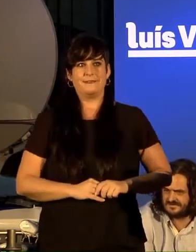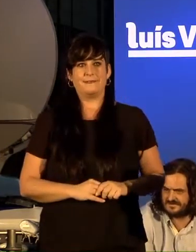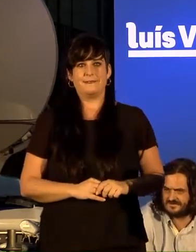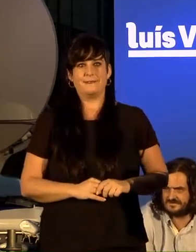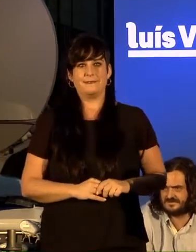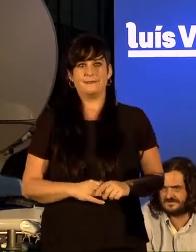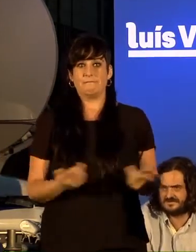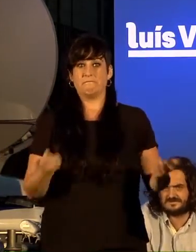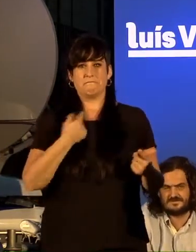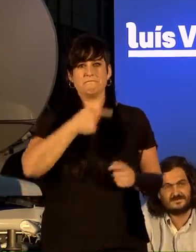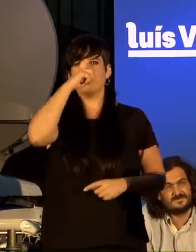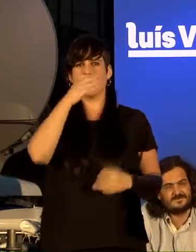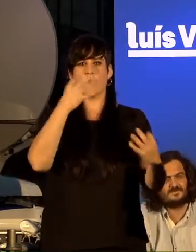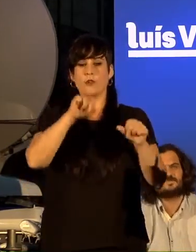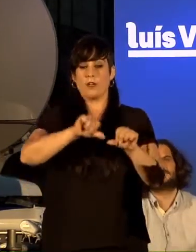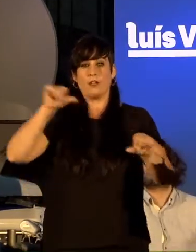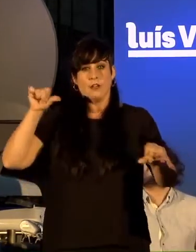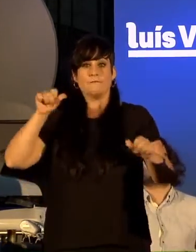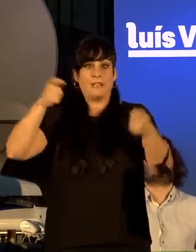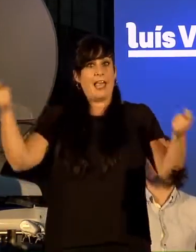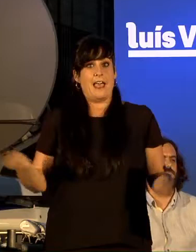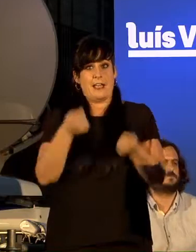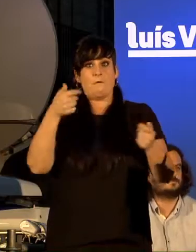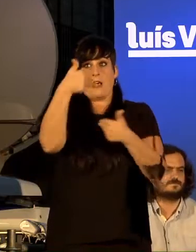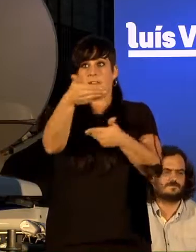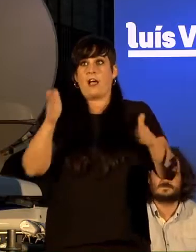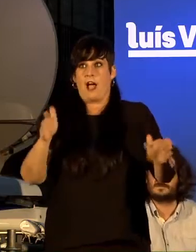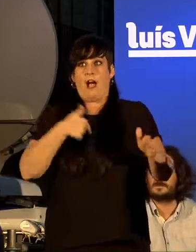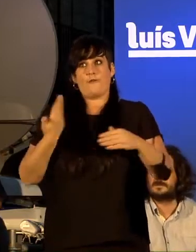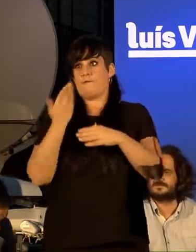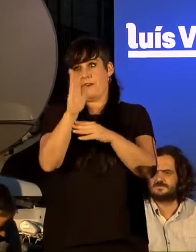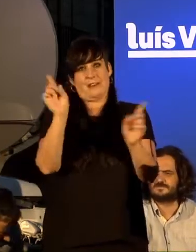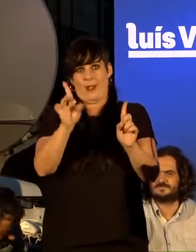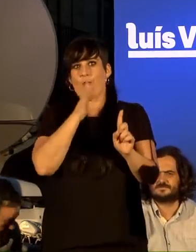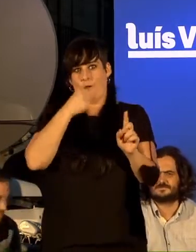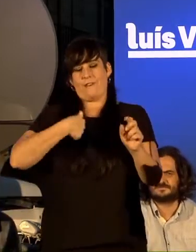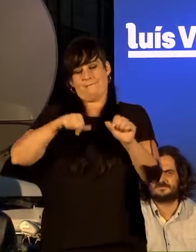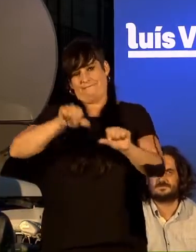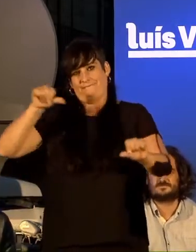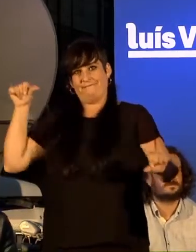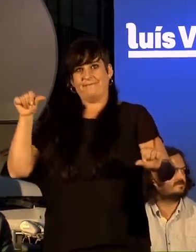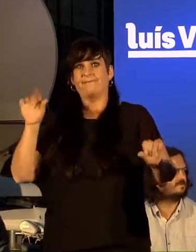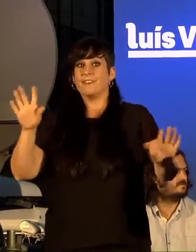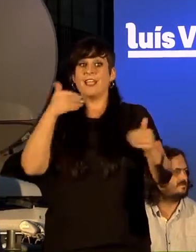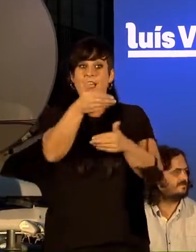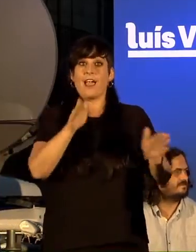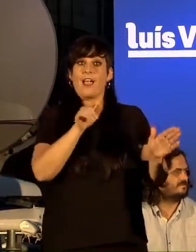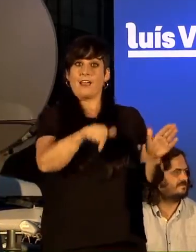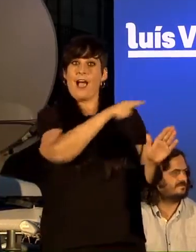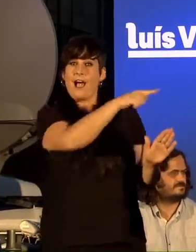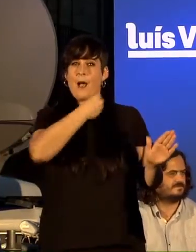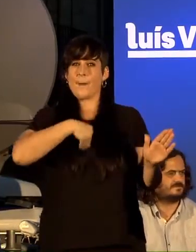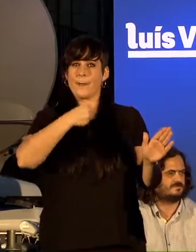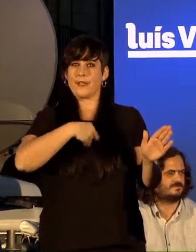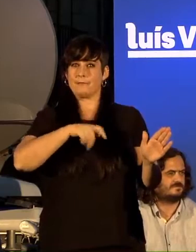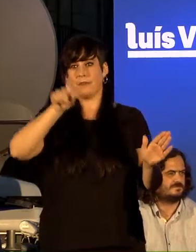Eu levo toda a campaña cunha caixa que xa non vos vou ensinar, é unha caixa que está por aquí, que é a caixa que considero o señor Feijó que